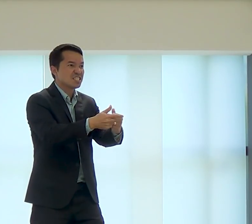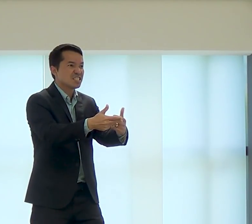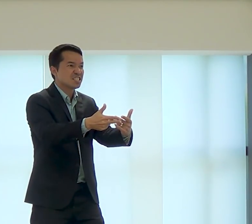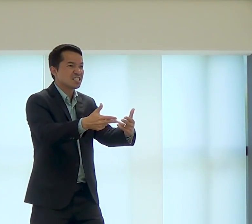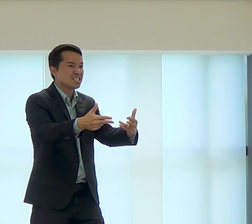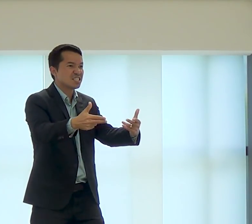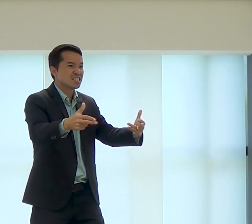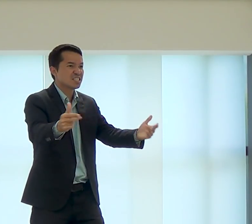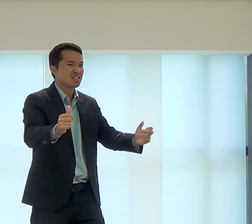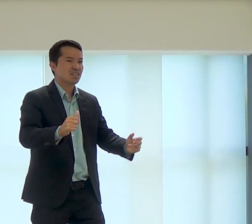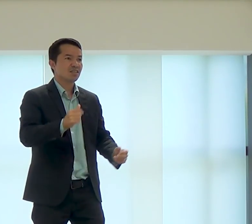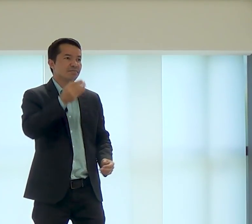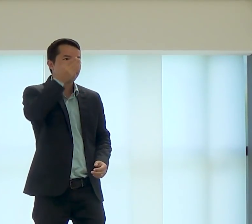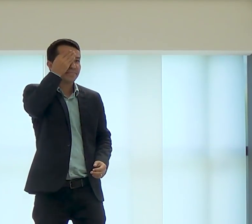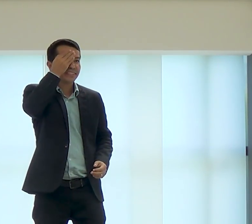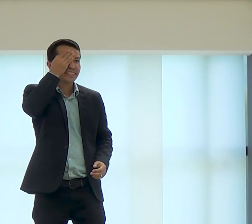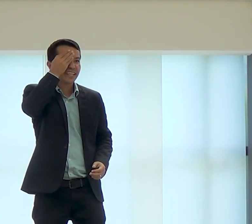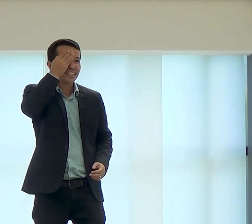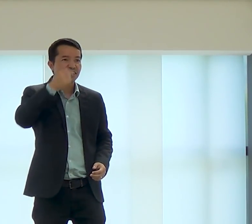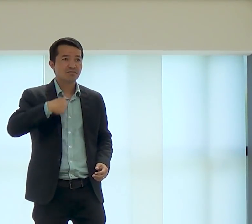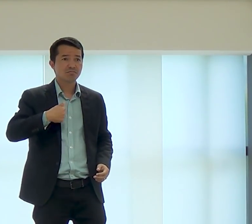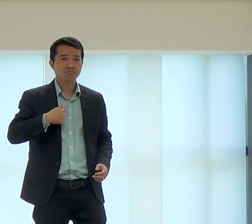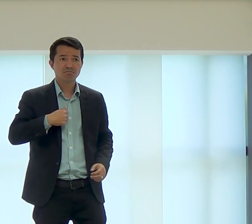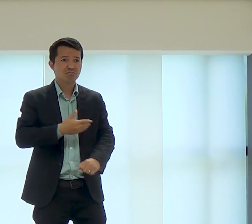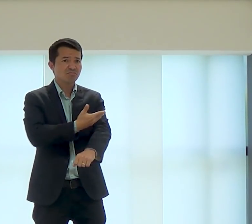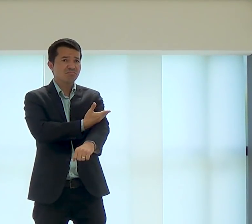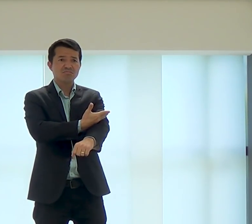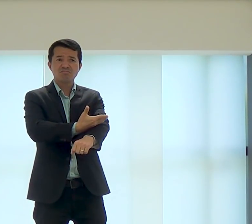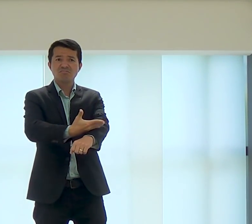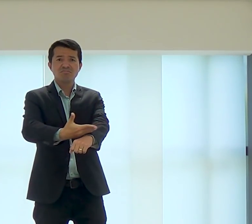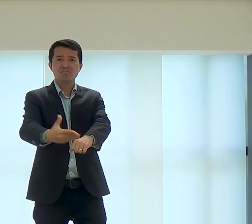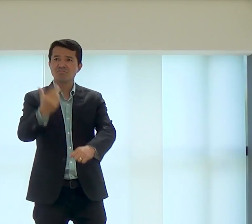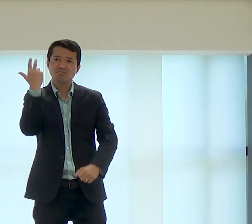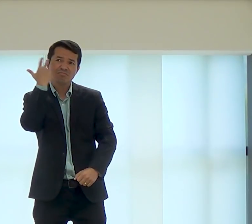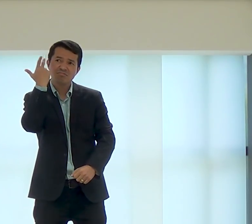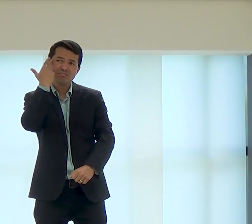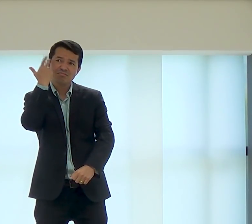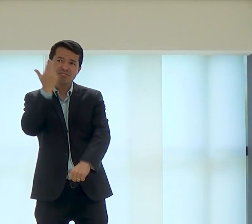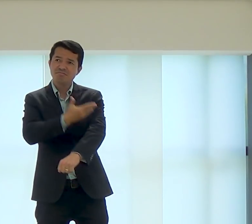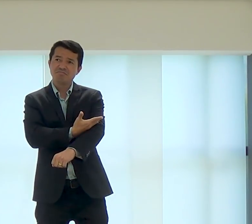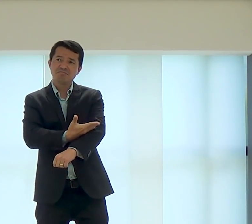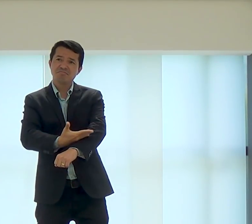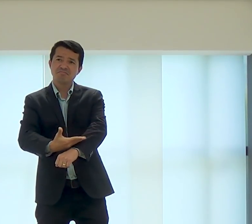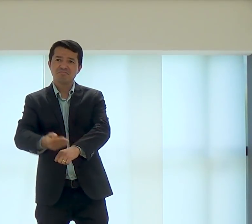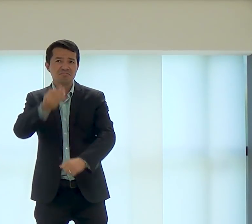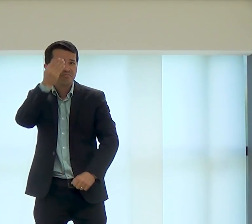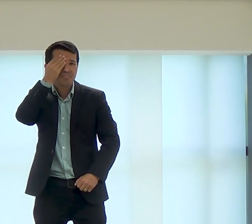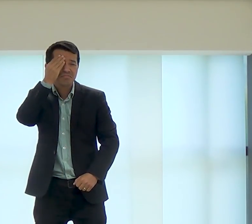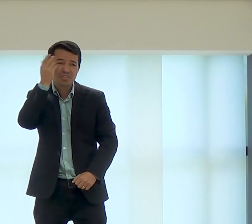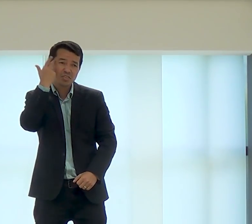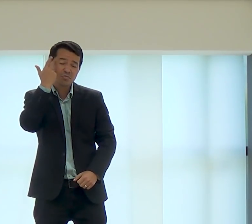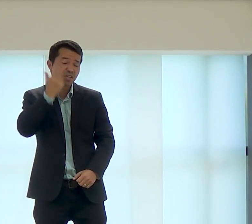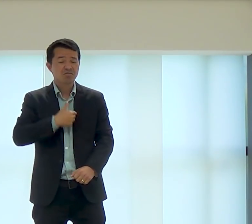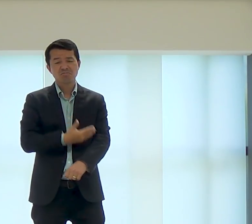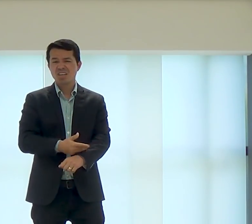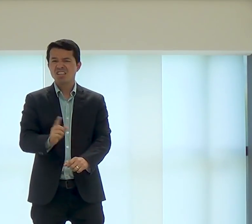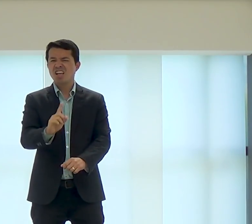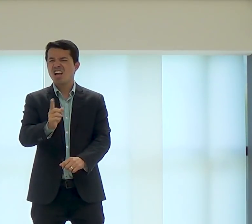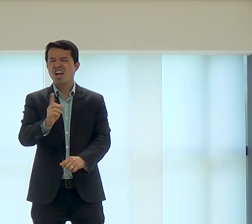e fazer ali as coisas, as artes e era uma pirataria. Para mim era